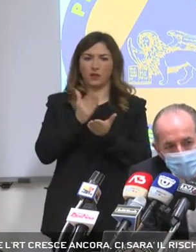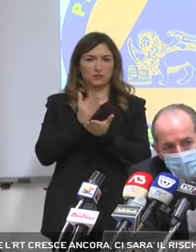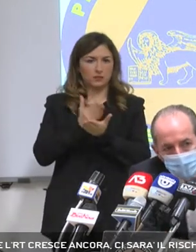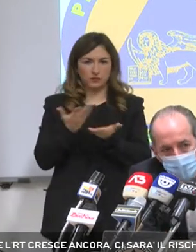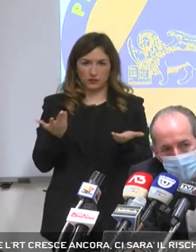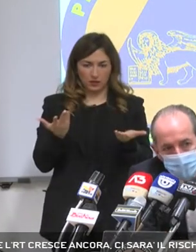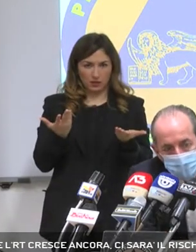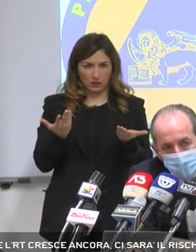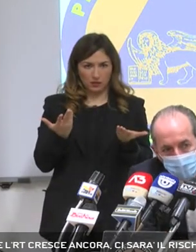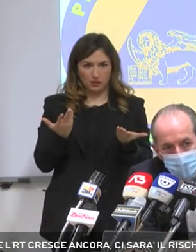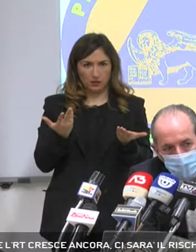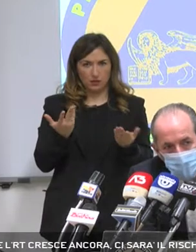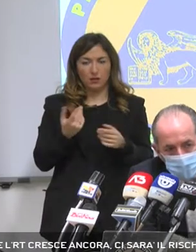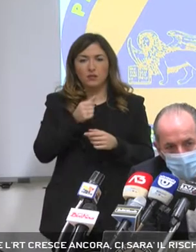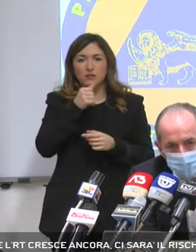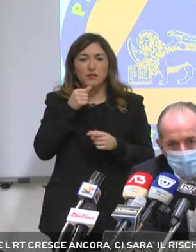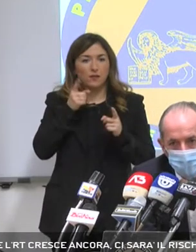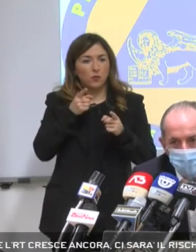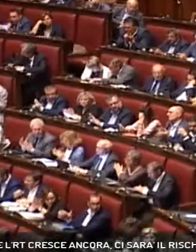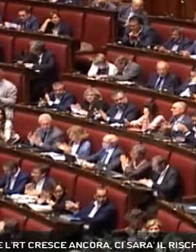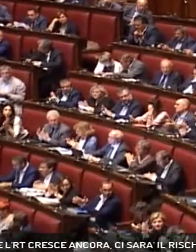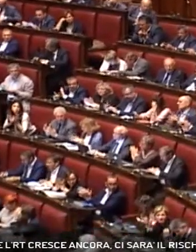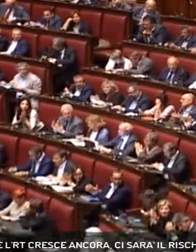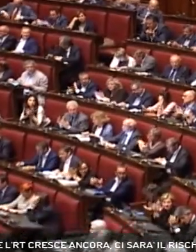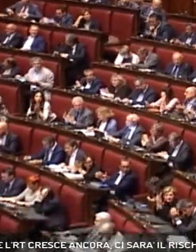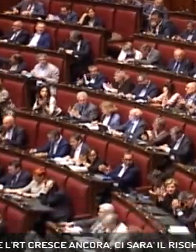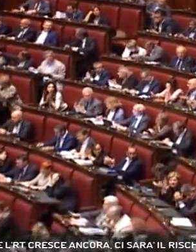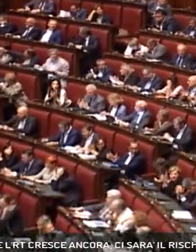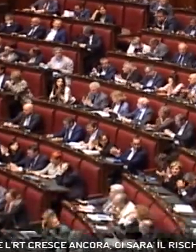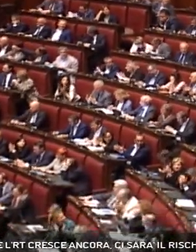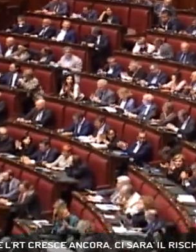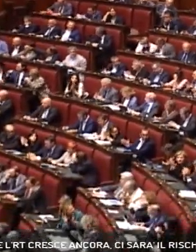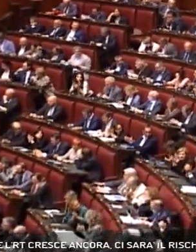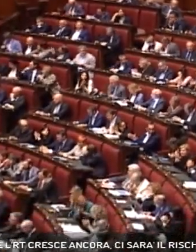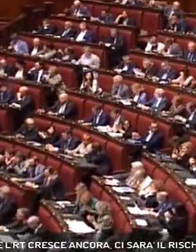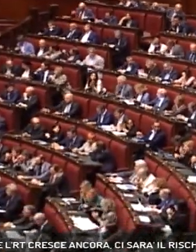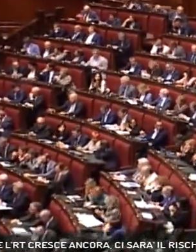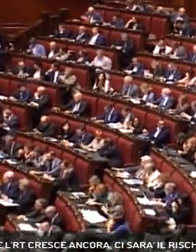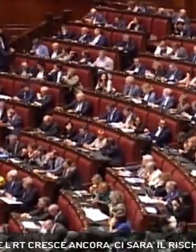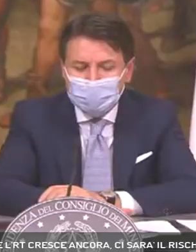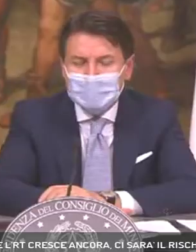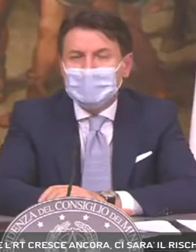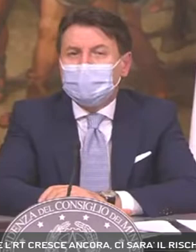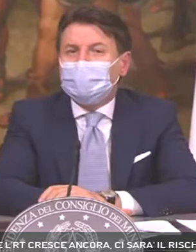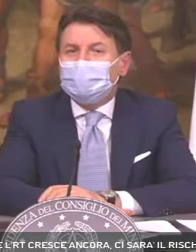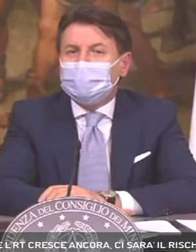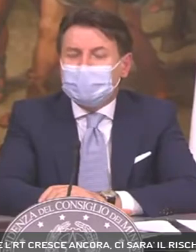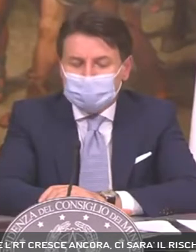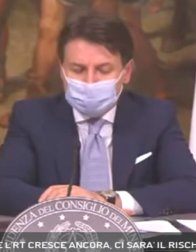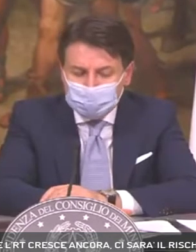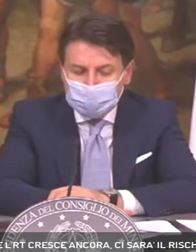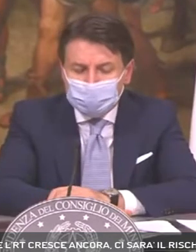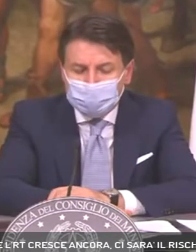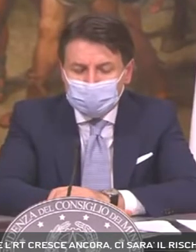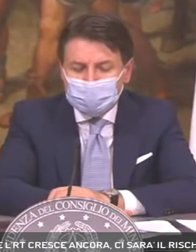rinsaldato un patto forte con i cittadini. Sullo sfondo inevitabilmente c'è comunque il DPCM di Natale con la